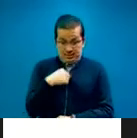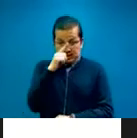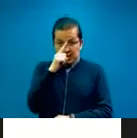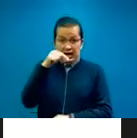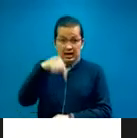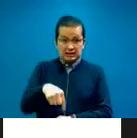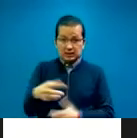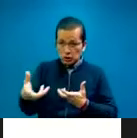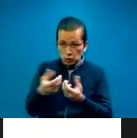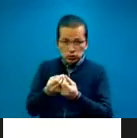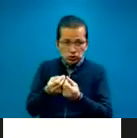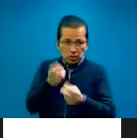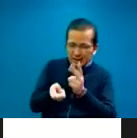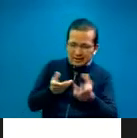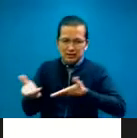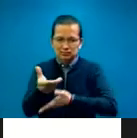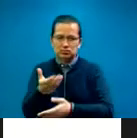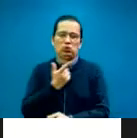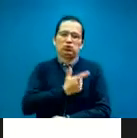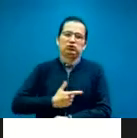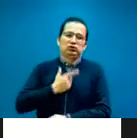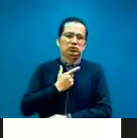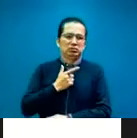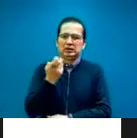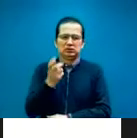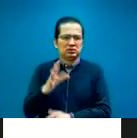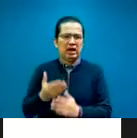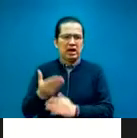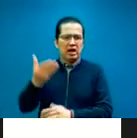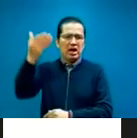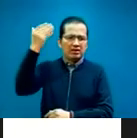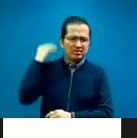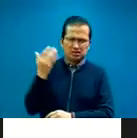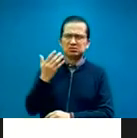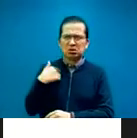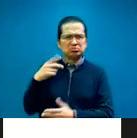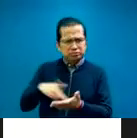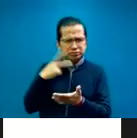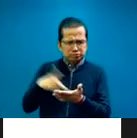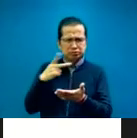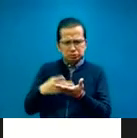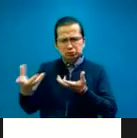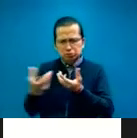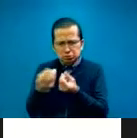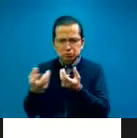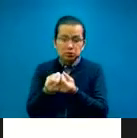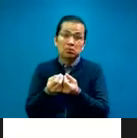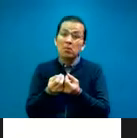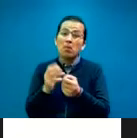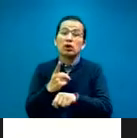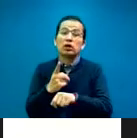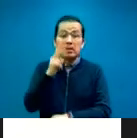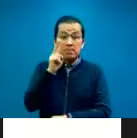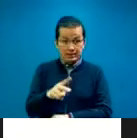tiene varios meses, porque es muy, muy importante mantenernos unidos, conocernos. He